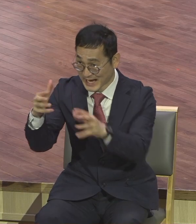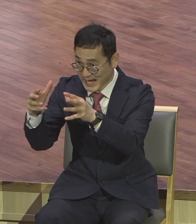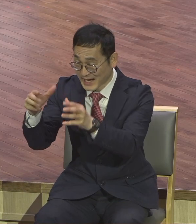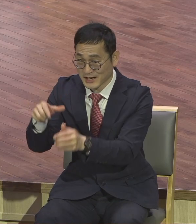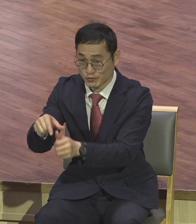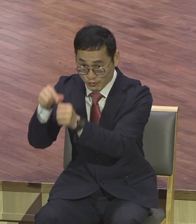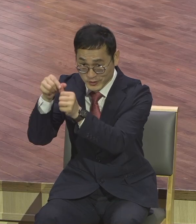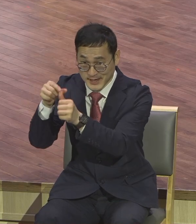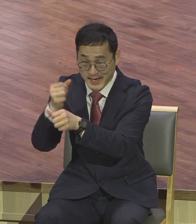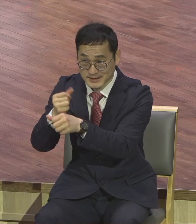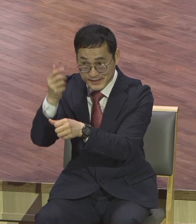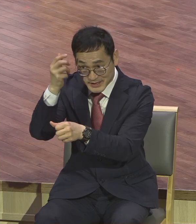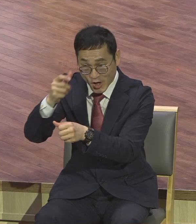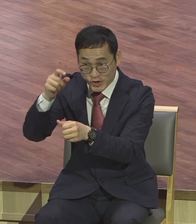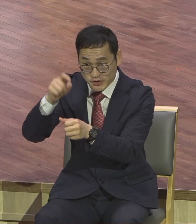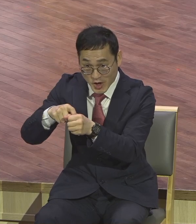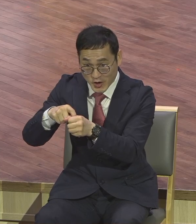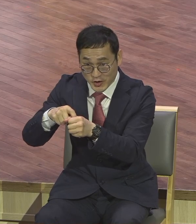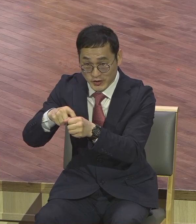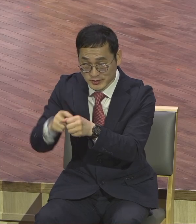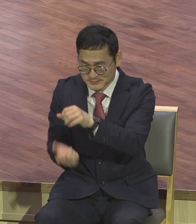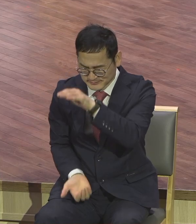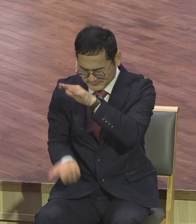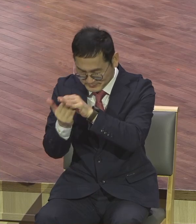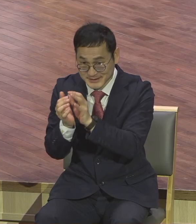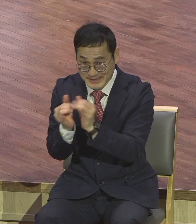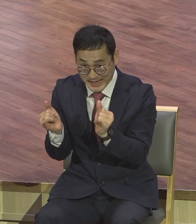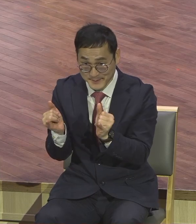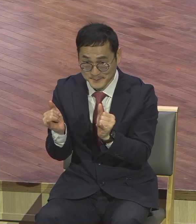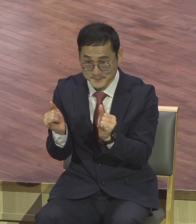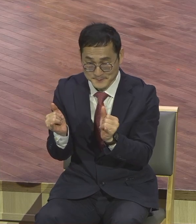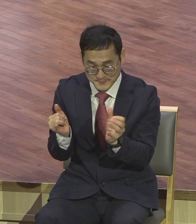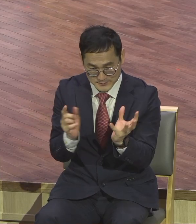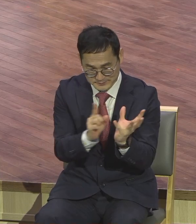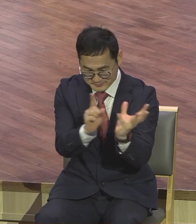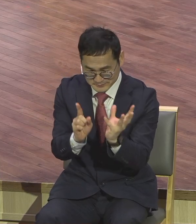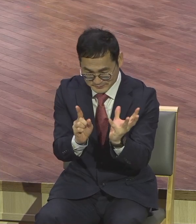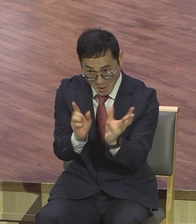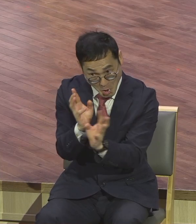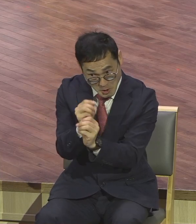영적 서밋으로 쓰임 받을 시간표가 분명히 오게 돼 있습니다.